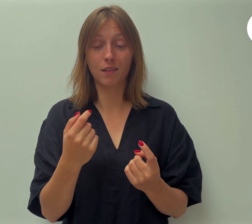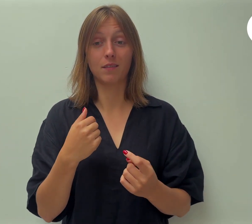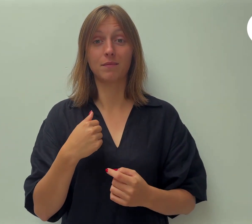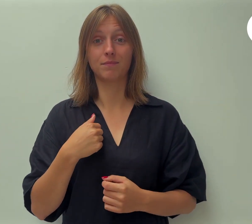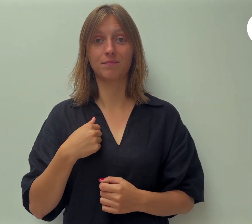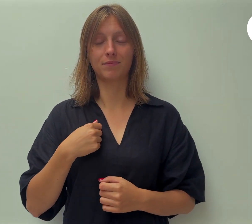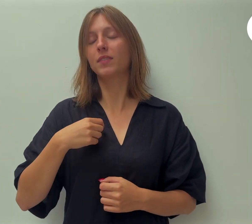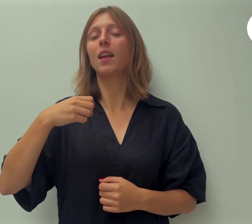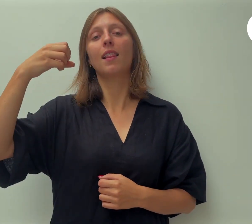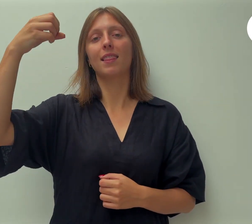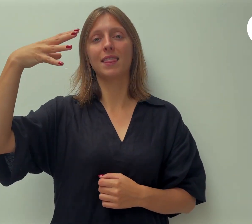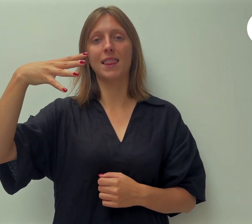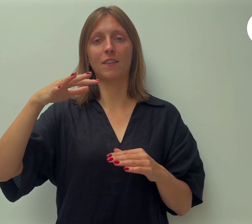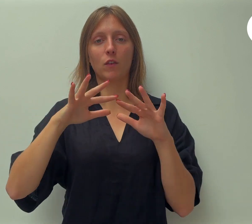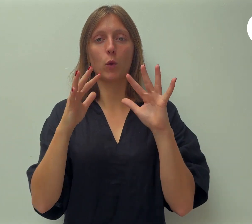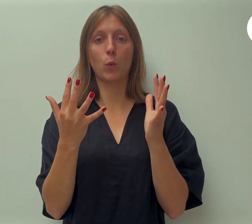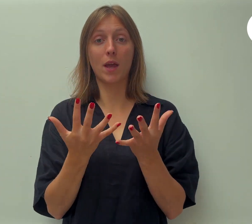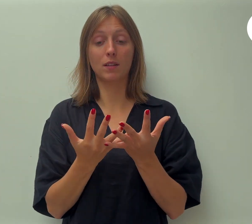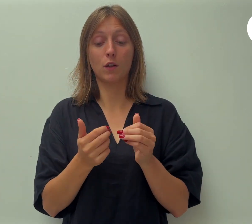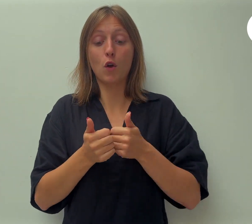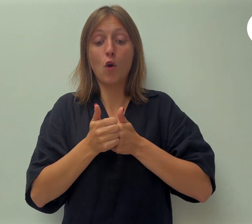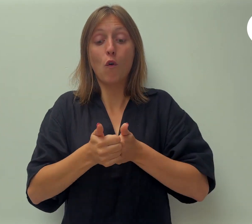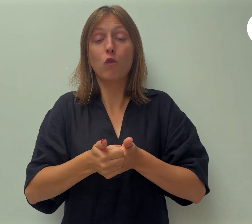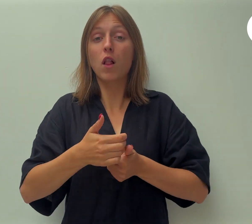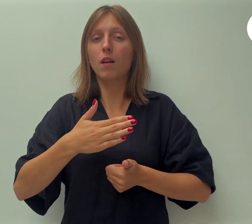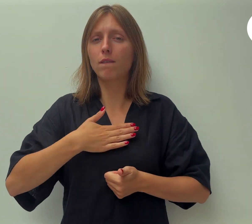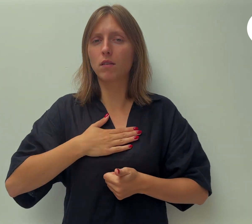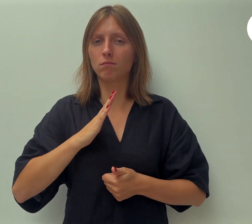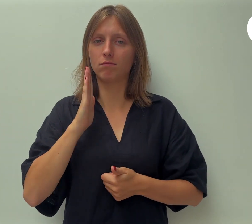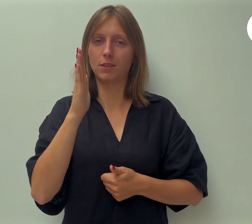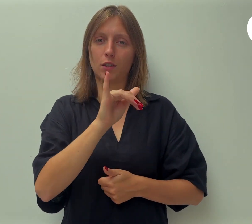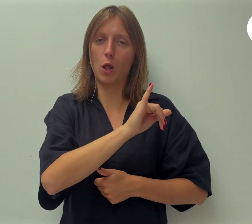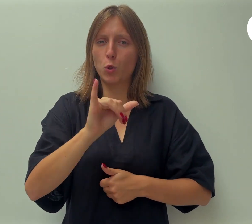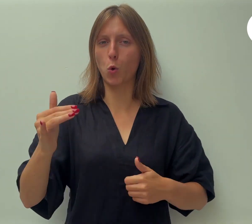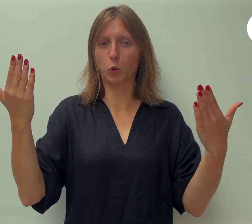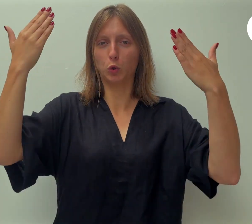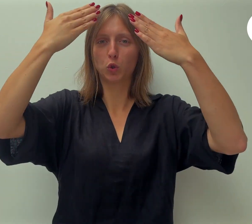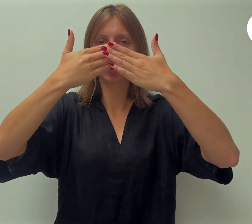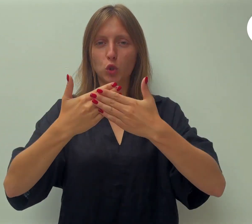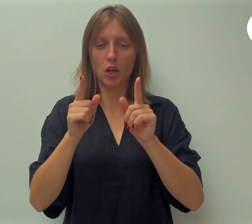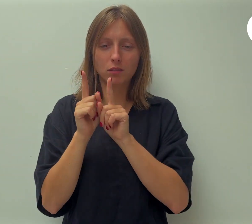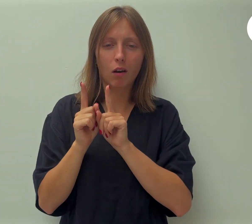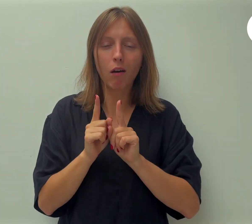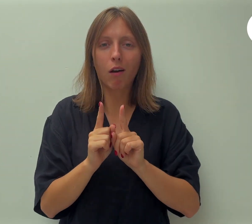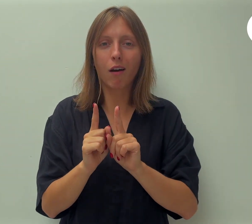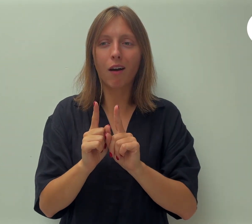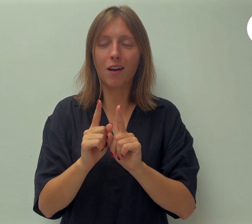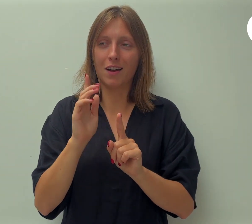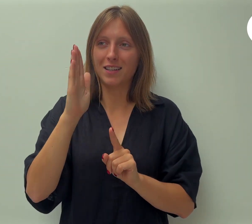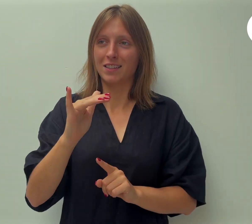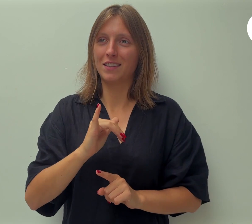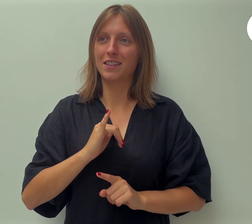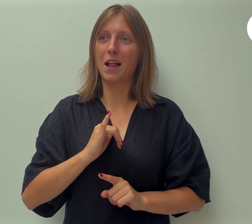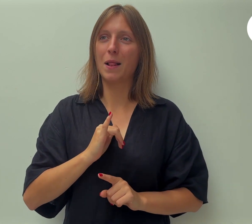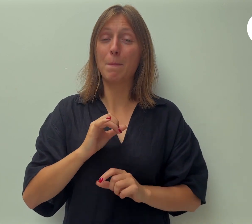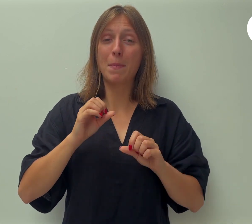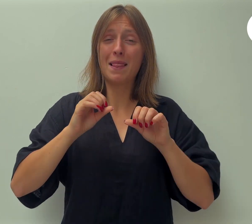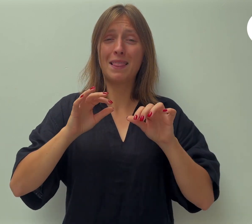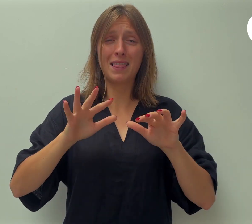Wie mij volgt zal beslist niet in de duisternis wandelen, maar zal het licht van het leven hebben. Door het